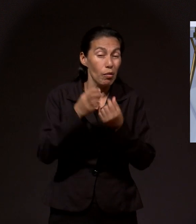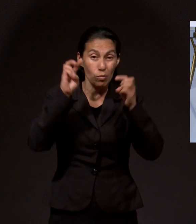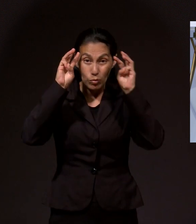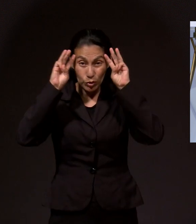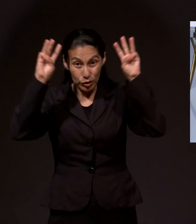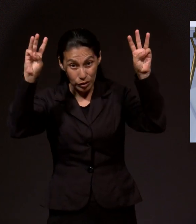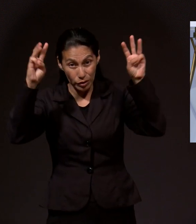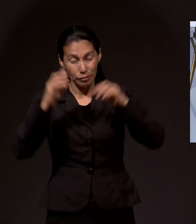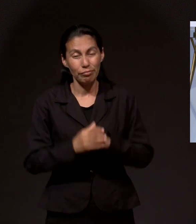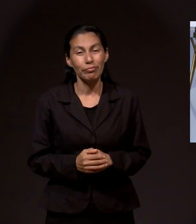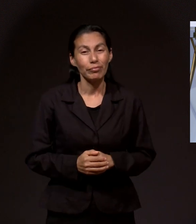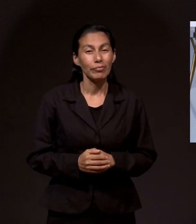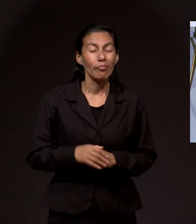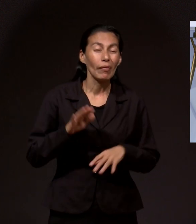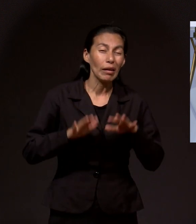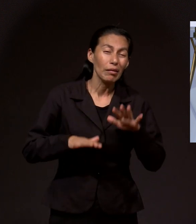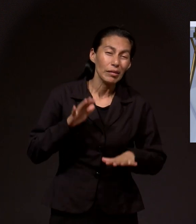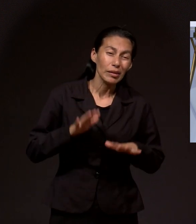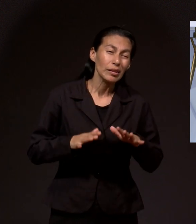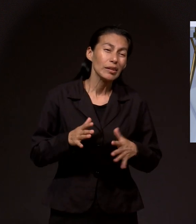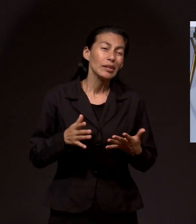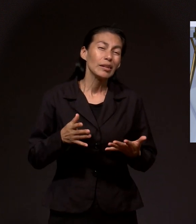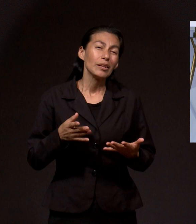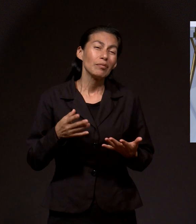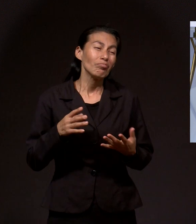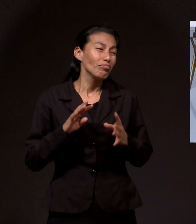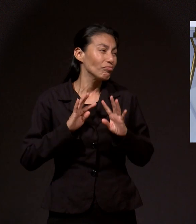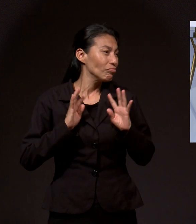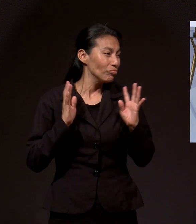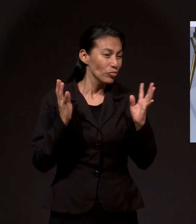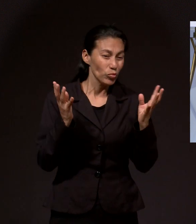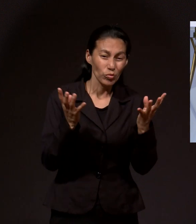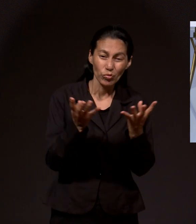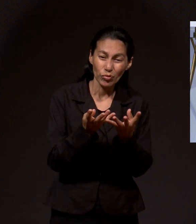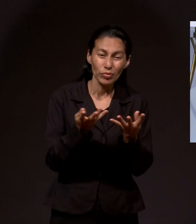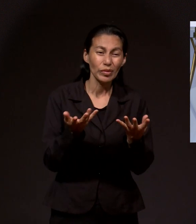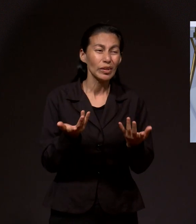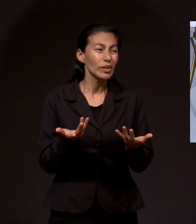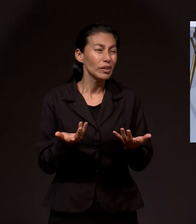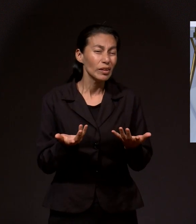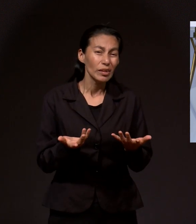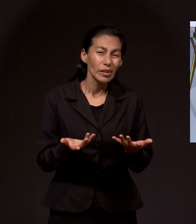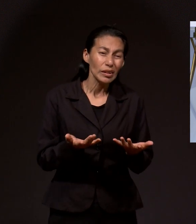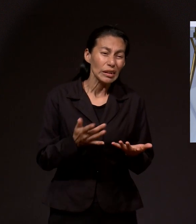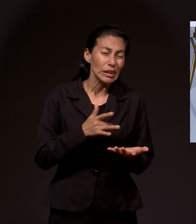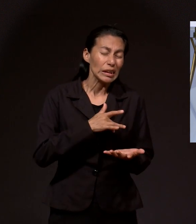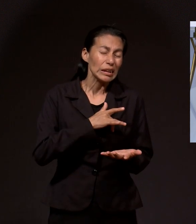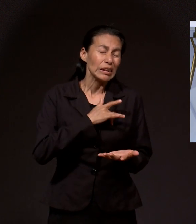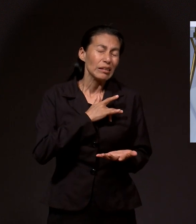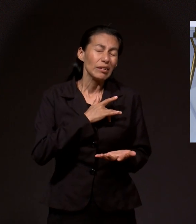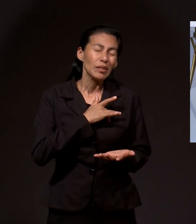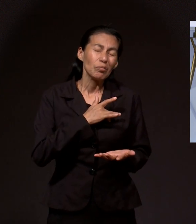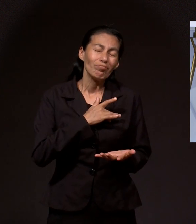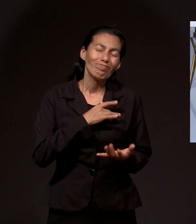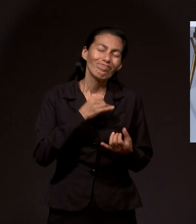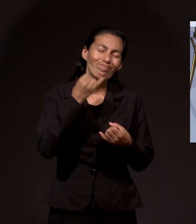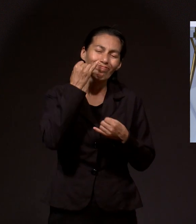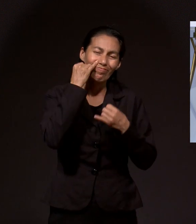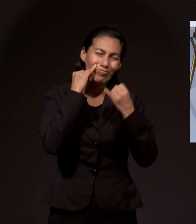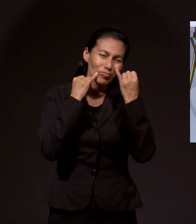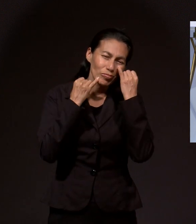la vida se ha quebrado a nuestro alrededor y nos sentimos como Jeremías. Entonces,